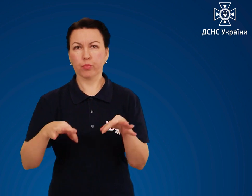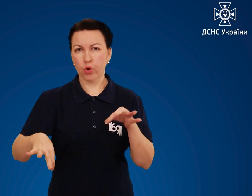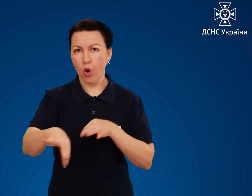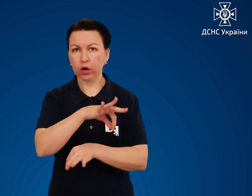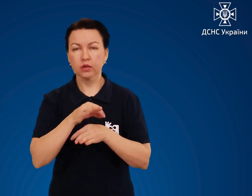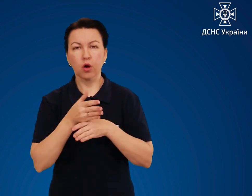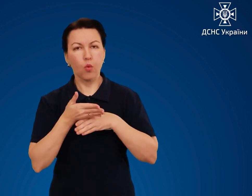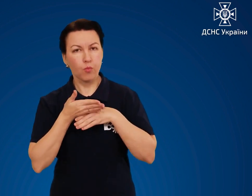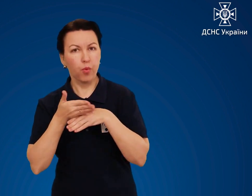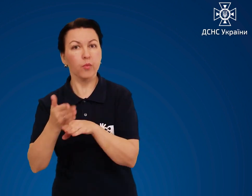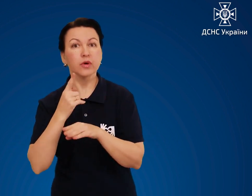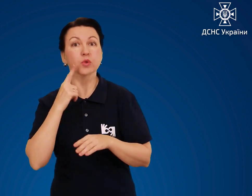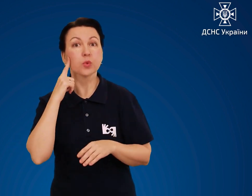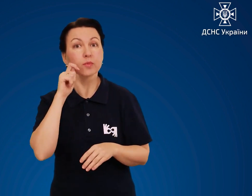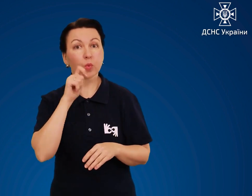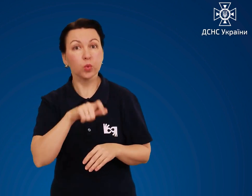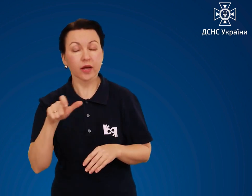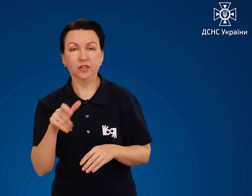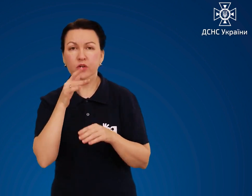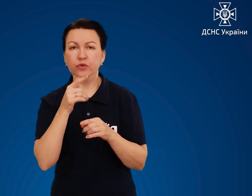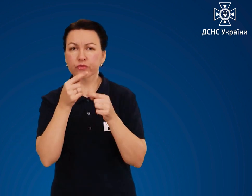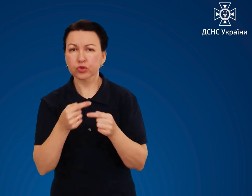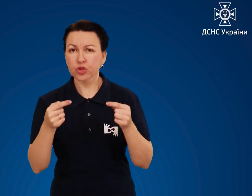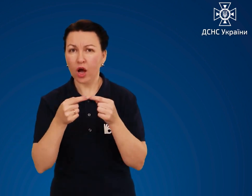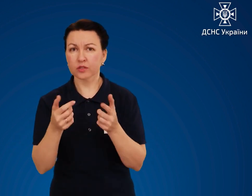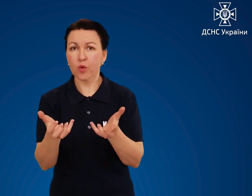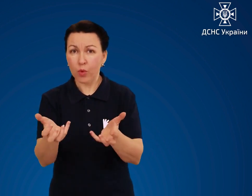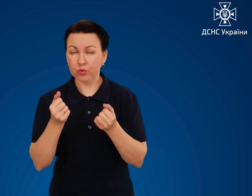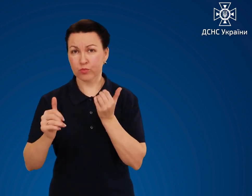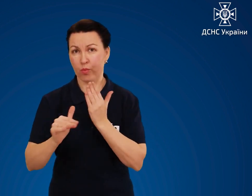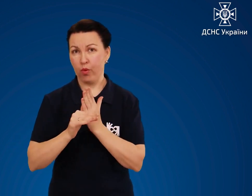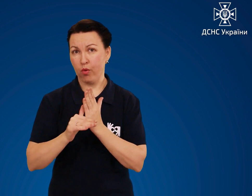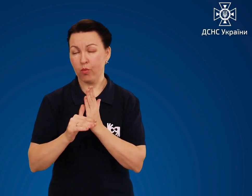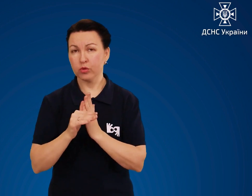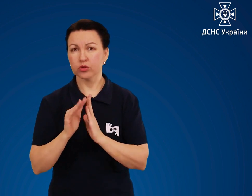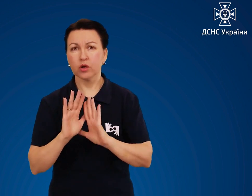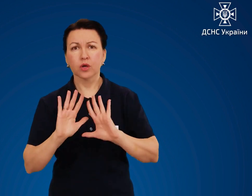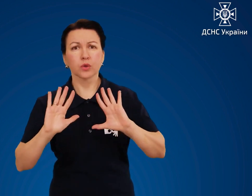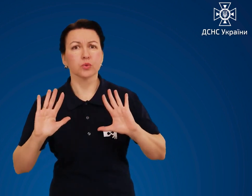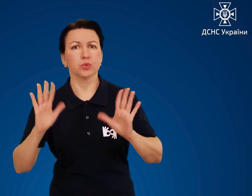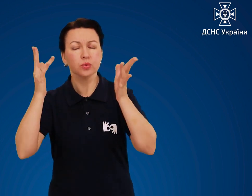який допоможе нечуючим українцям вчасно отримати допомогу в надзвичайній ситуації,